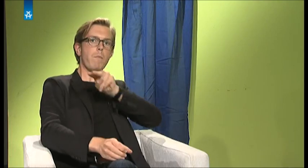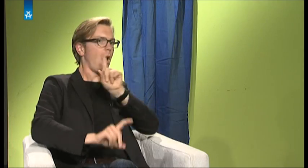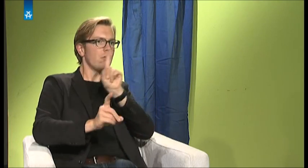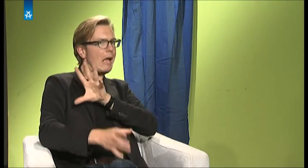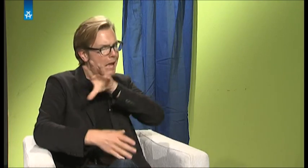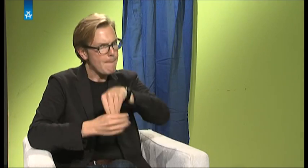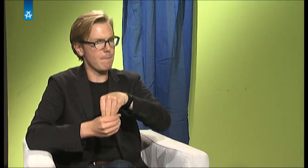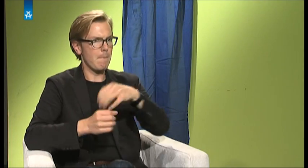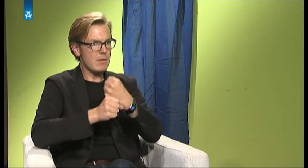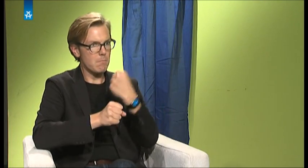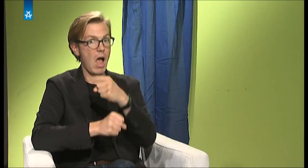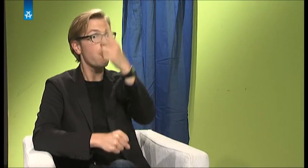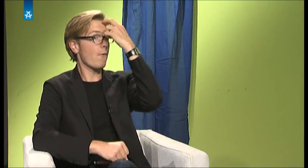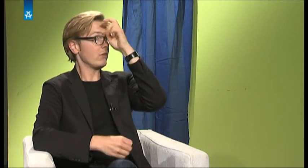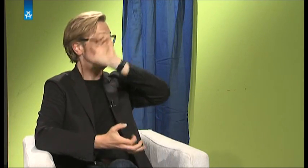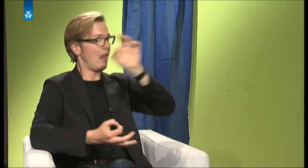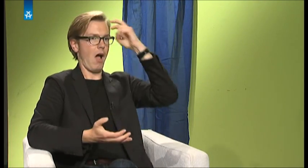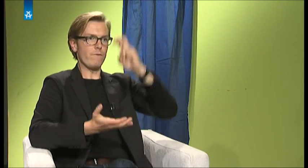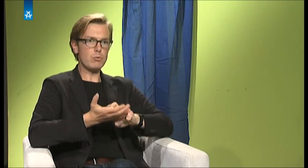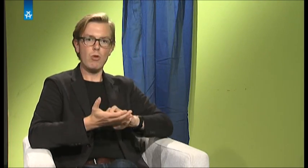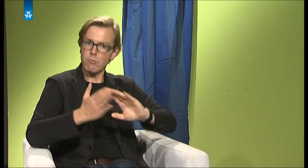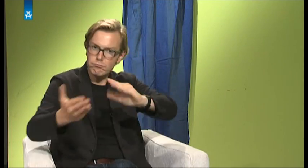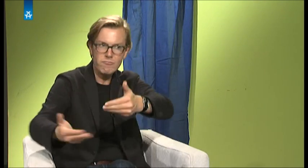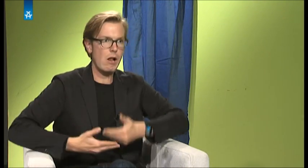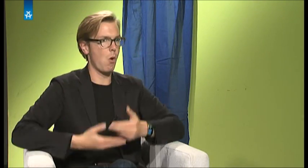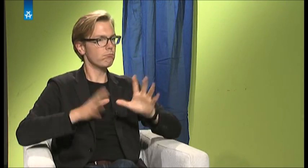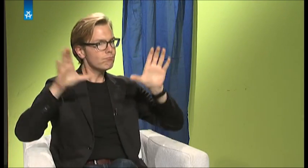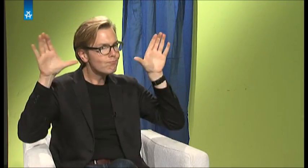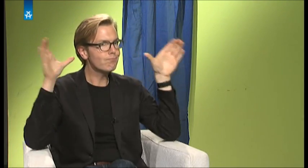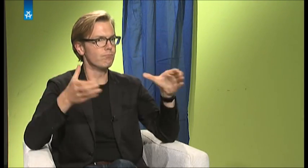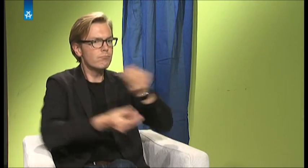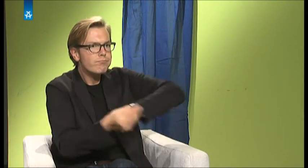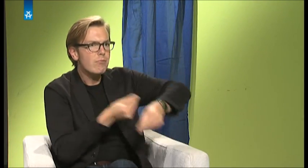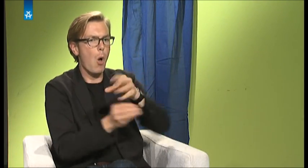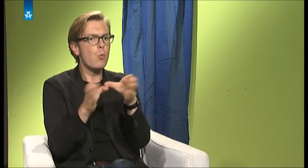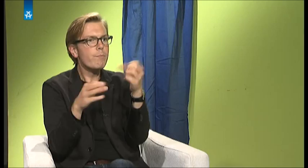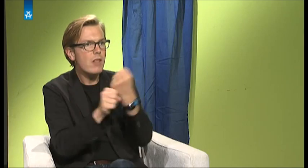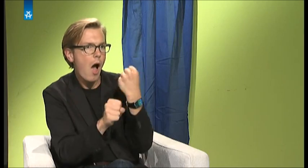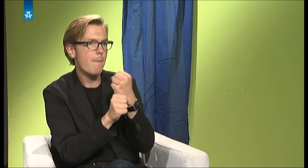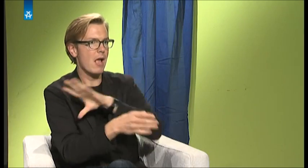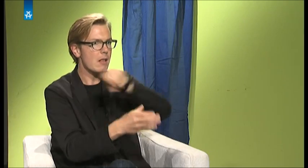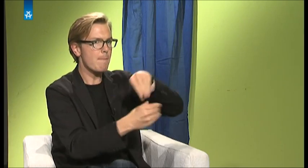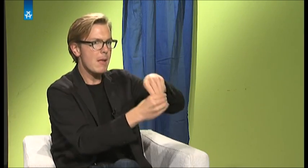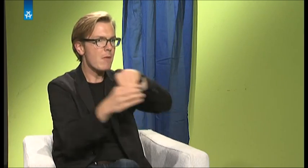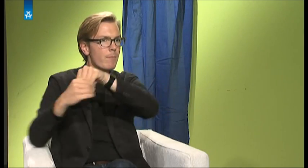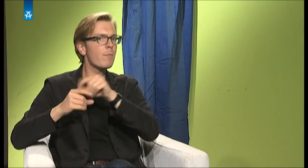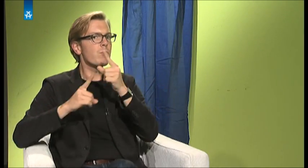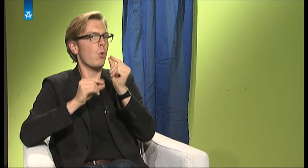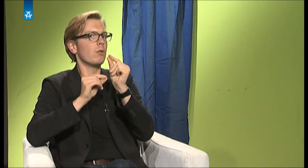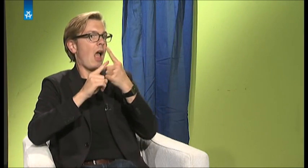die Professoren waren auch sehr einverstanden, dass ich mich auch einbringe in den Gruppenarbeiten oder in den Situationen, wo das möglich war. Das war ein sehr guter